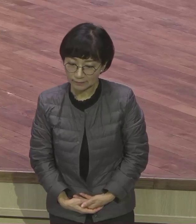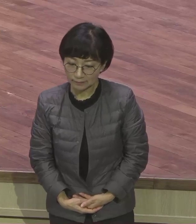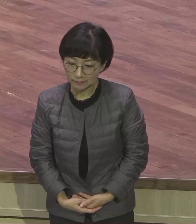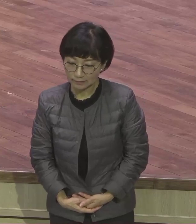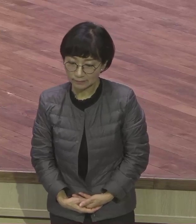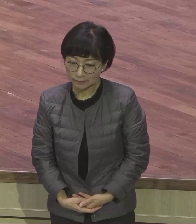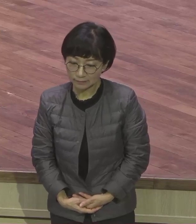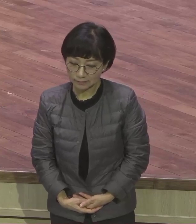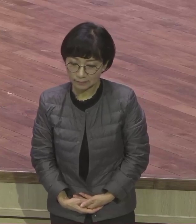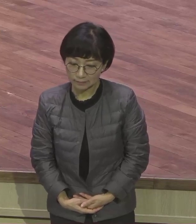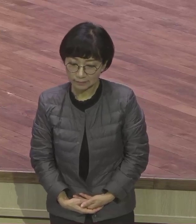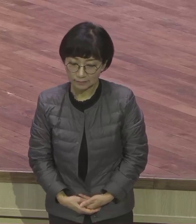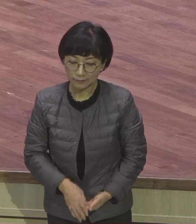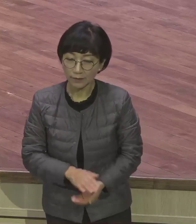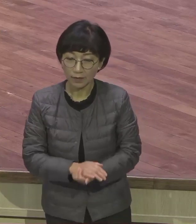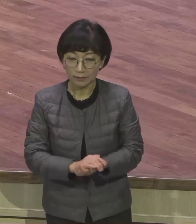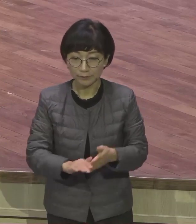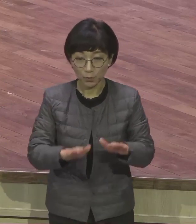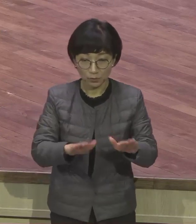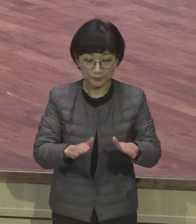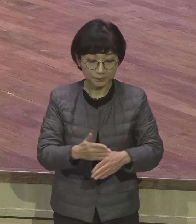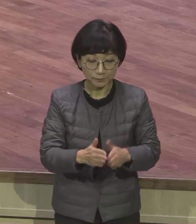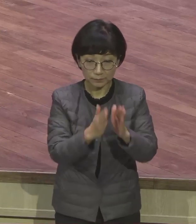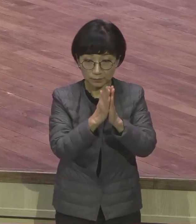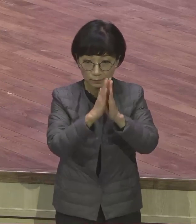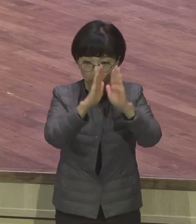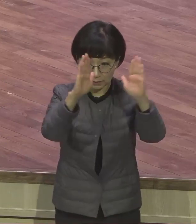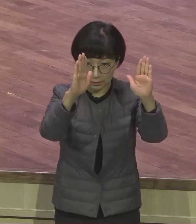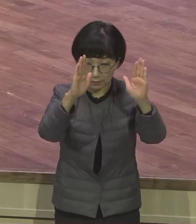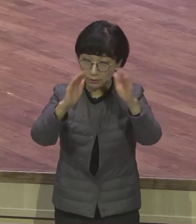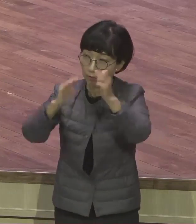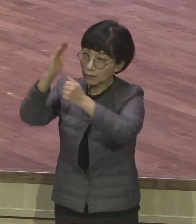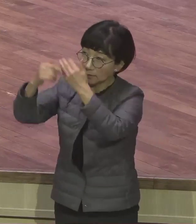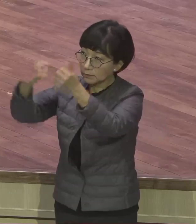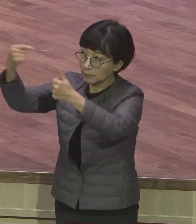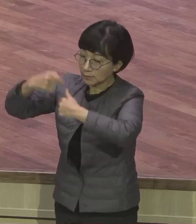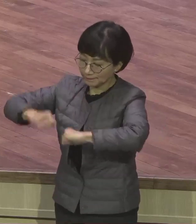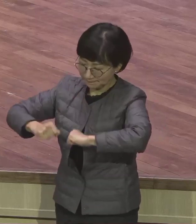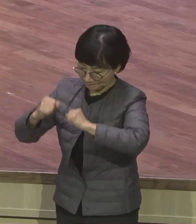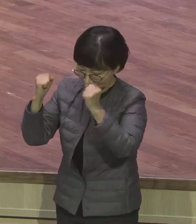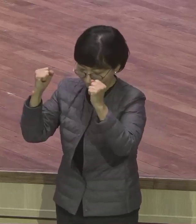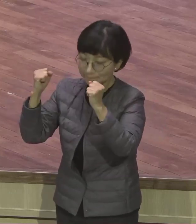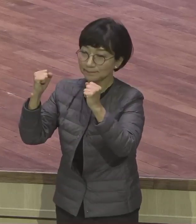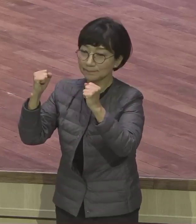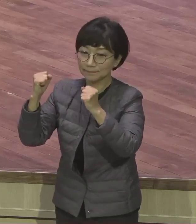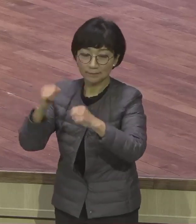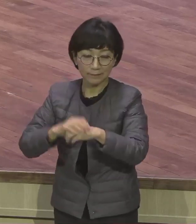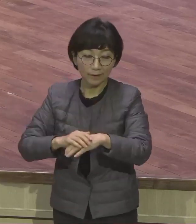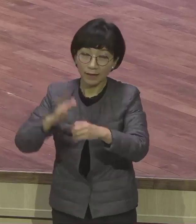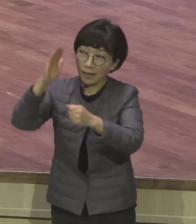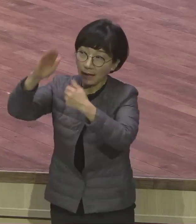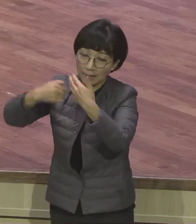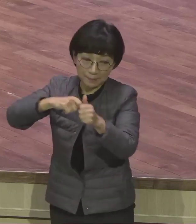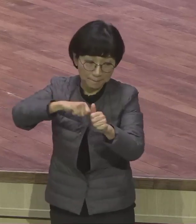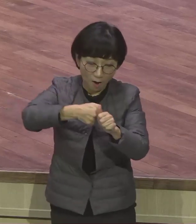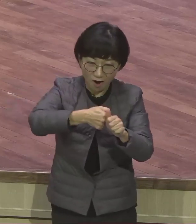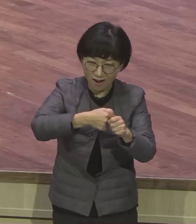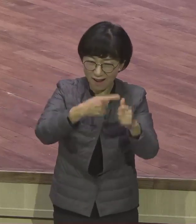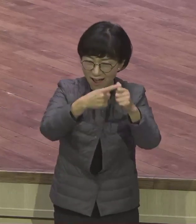하나님의 명을 받고 가서 하나님께서 내린 제항을 통해서 이들이 나왔지만 자기들 한 게 아무것도 없어요